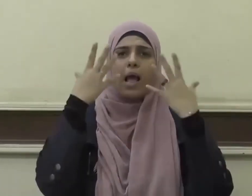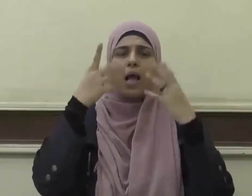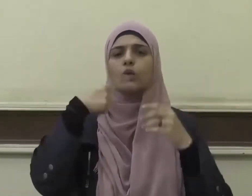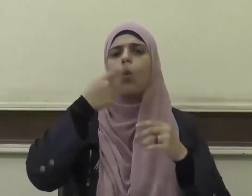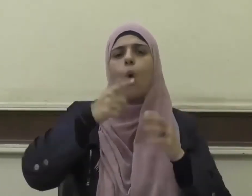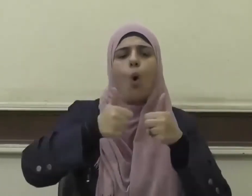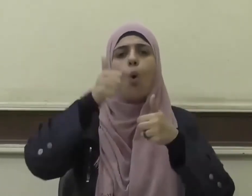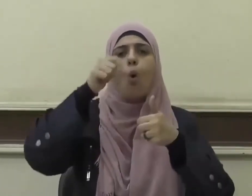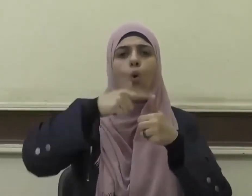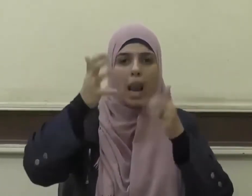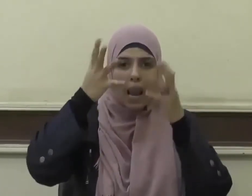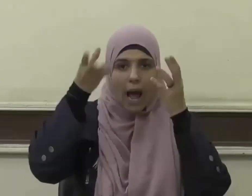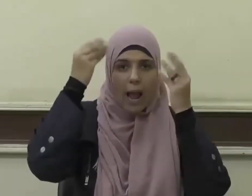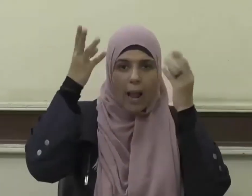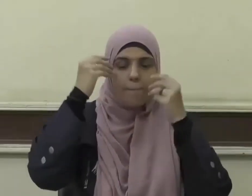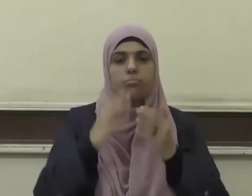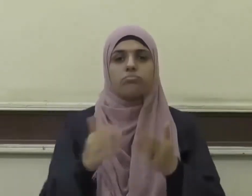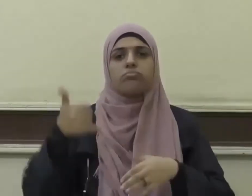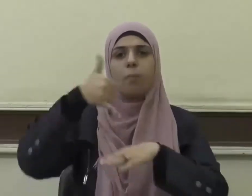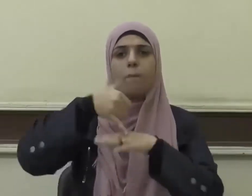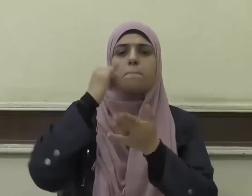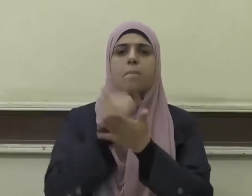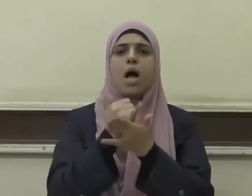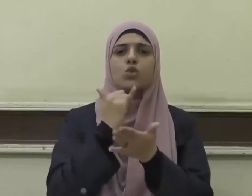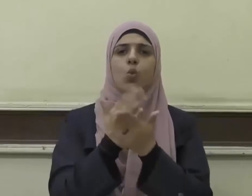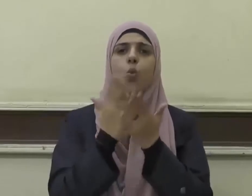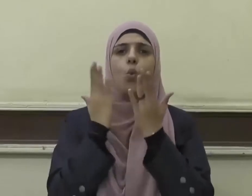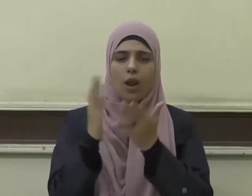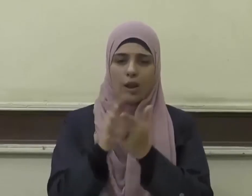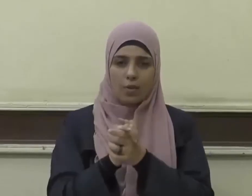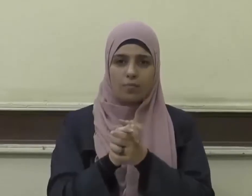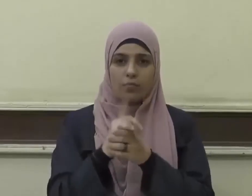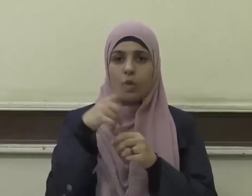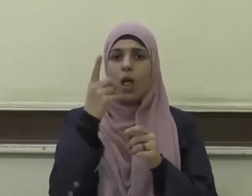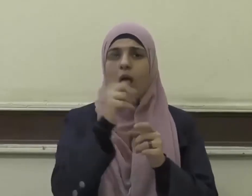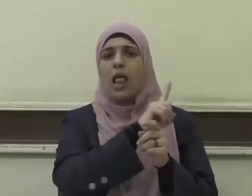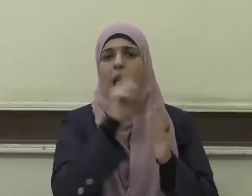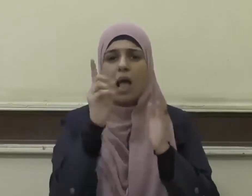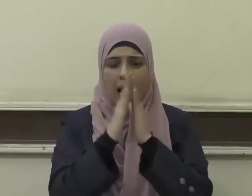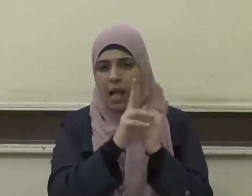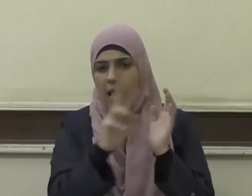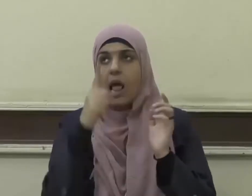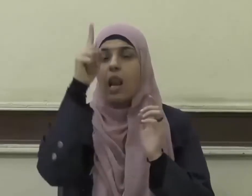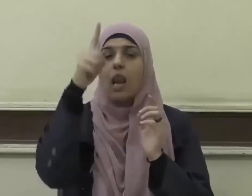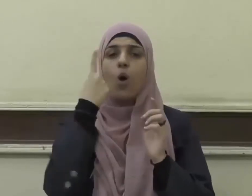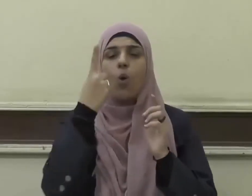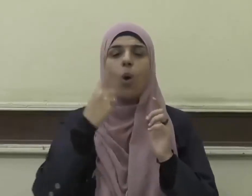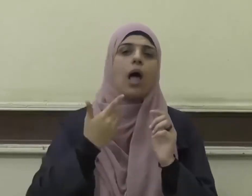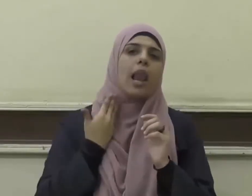العلم قائما بالقصد لا إله إلا هو العزيز الحكيم